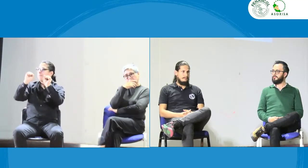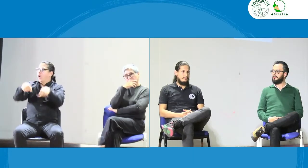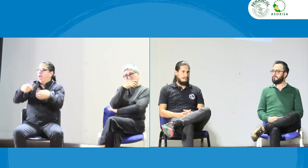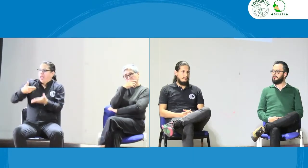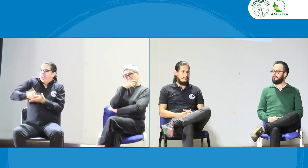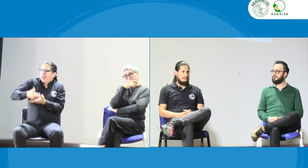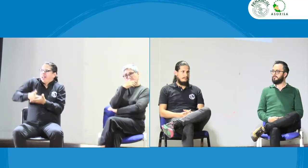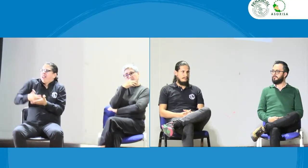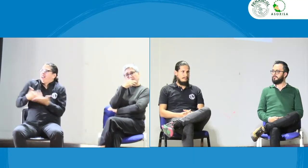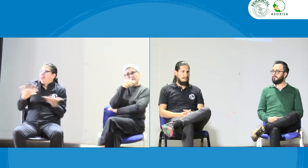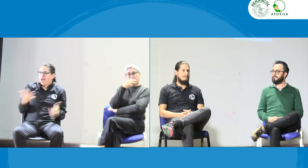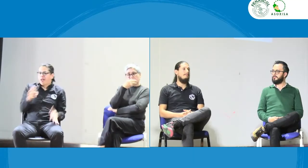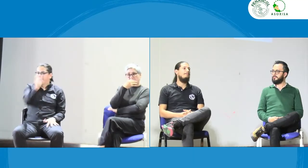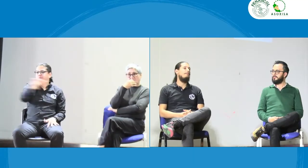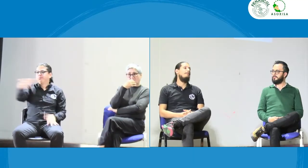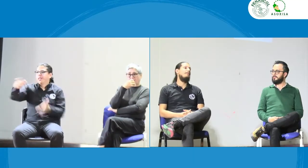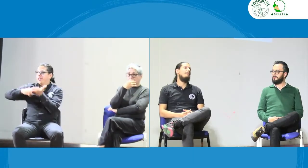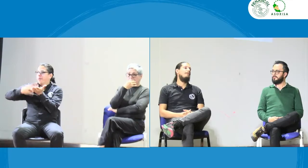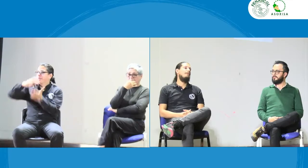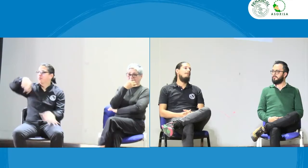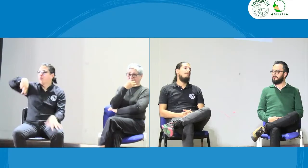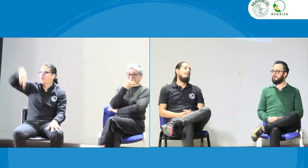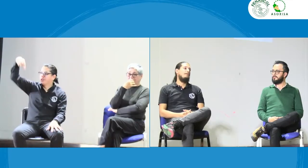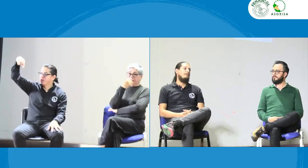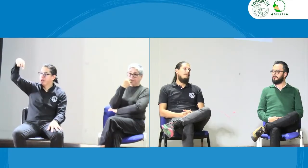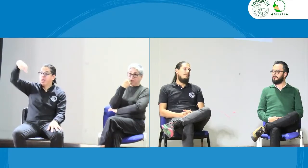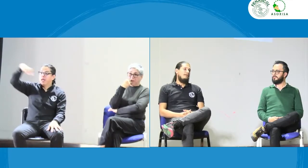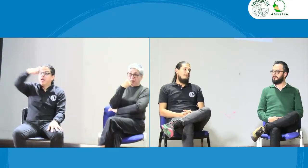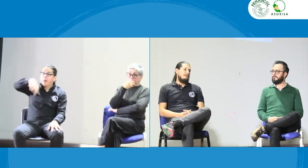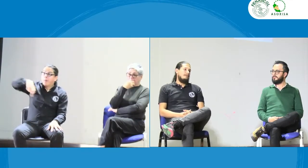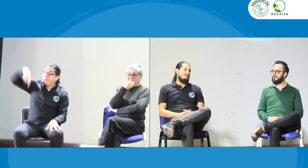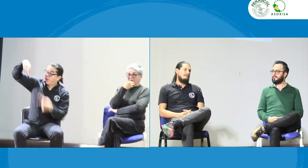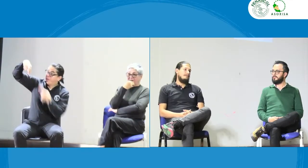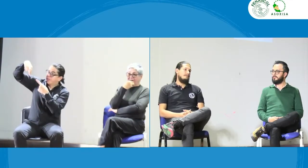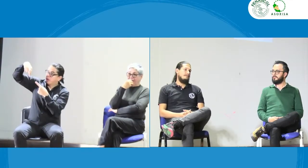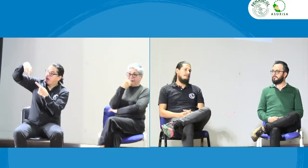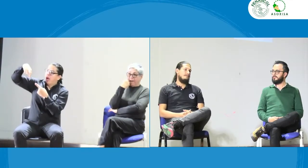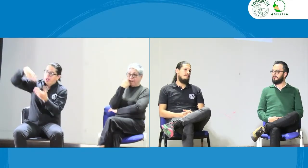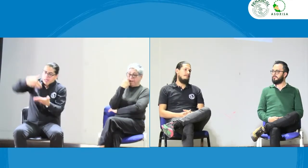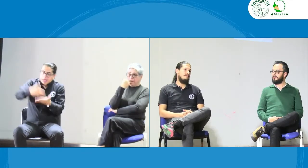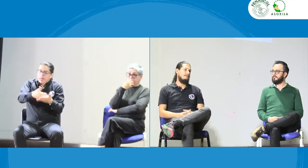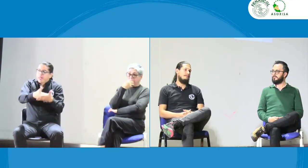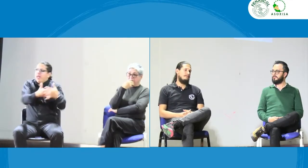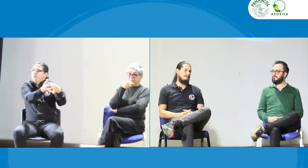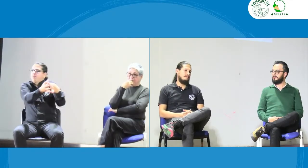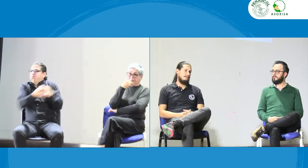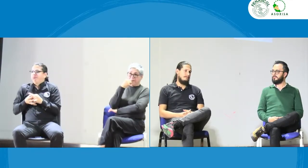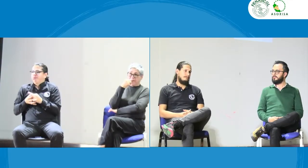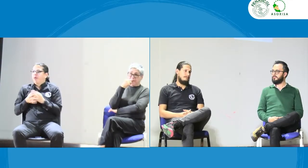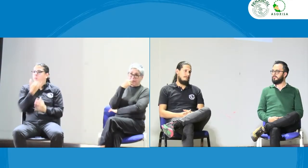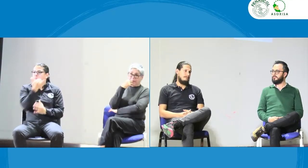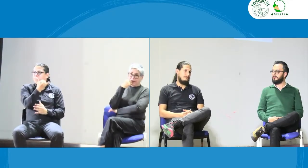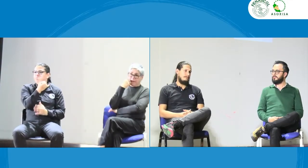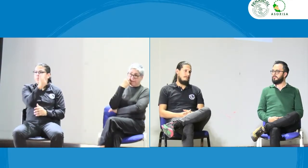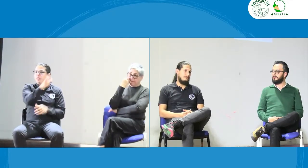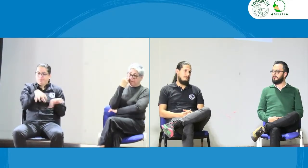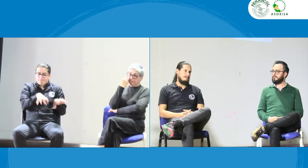contamos con los servicios de interpretación y con las carreras de formación de intérpretes. Pero, pues,